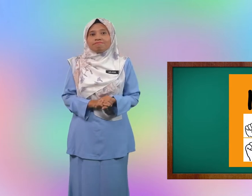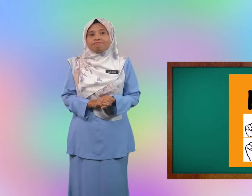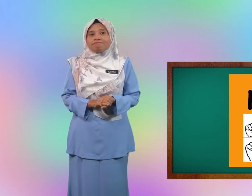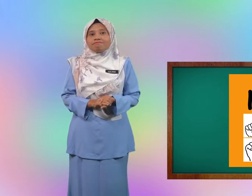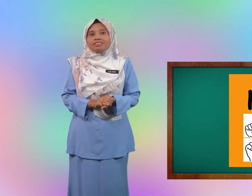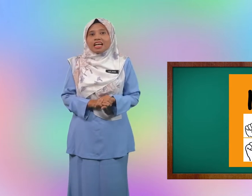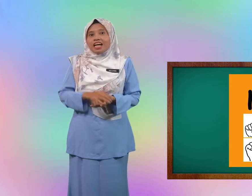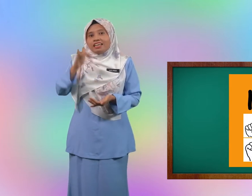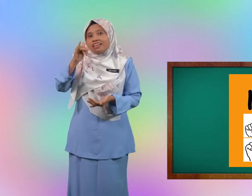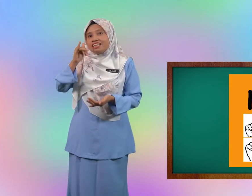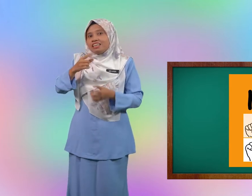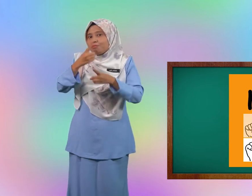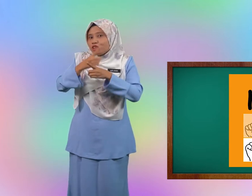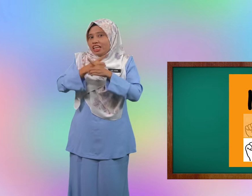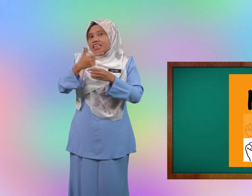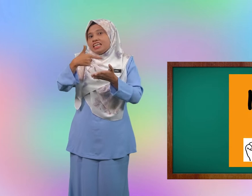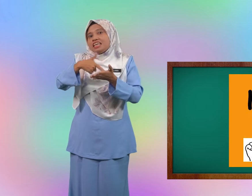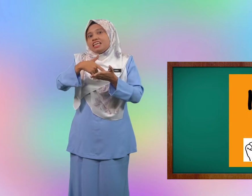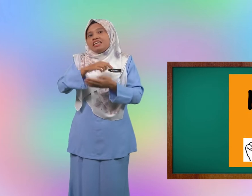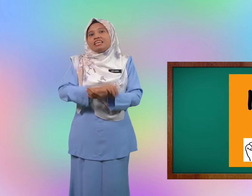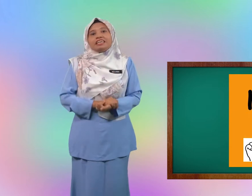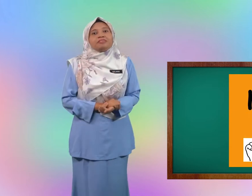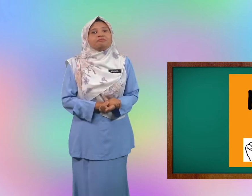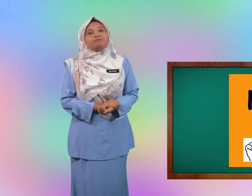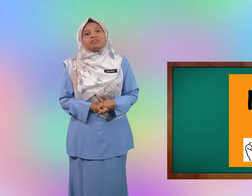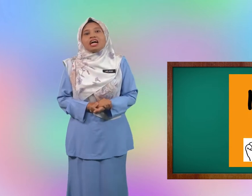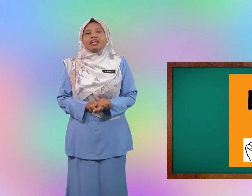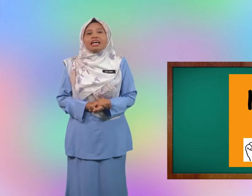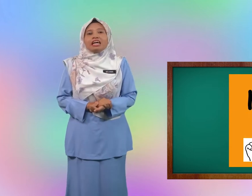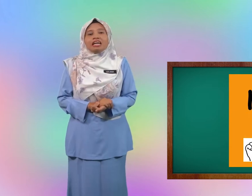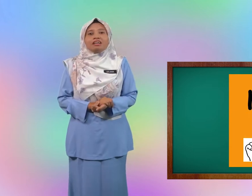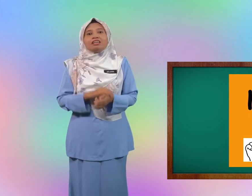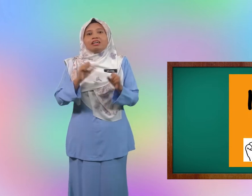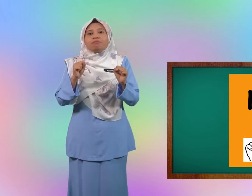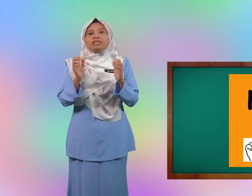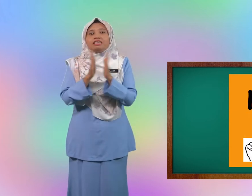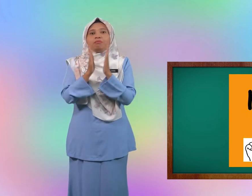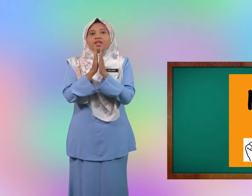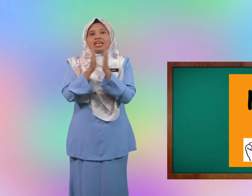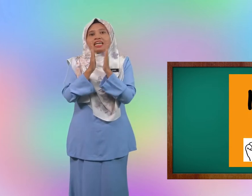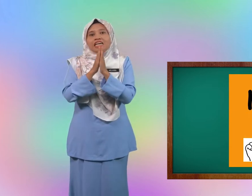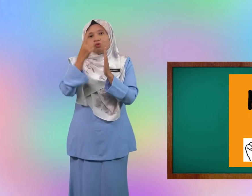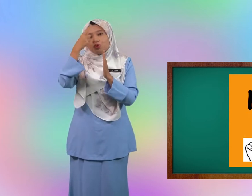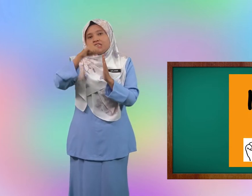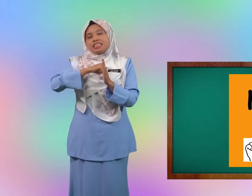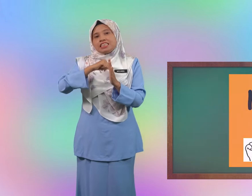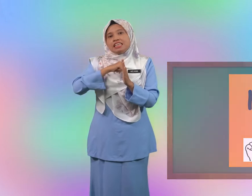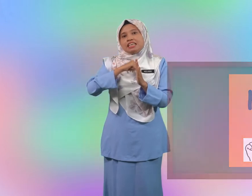ya betul lagi ok beri tepukan untuk diri sendiri